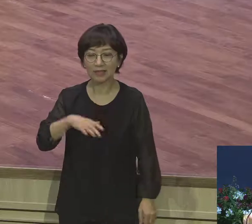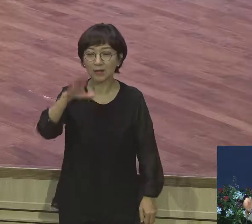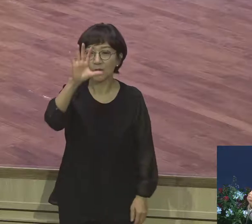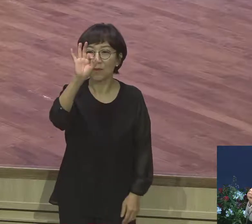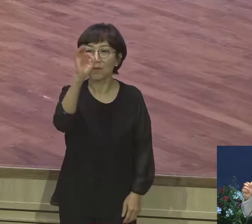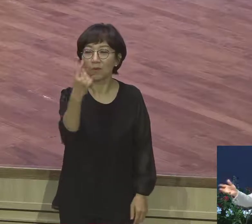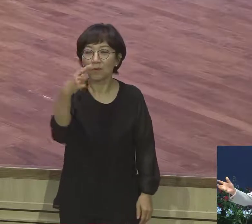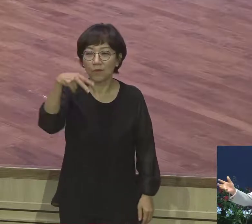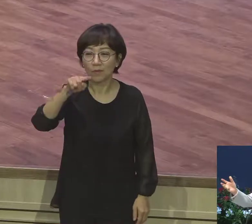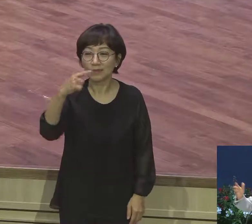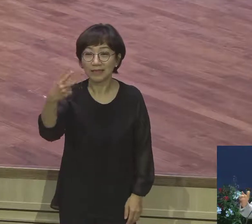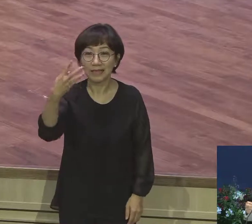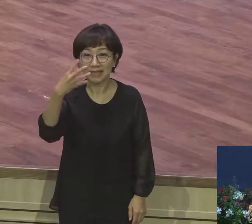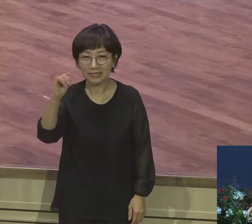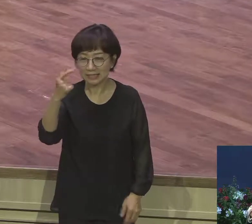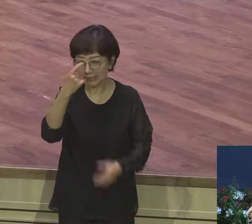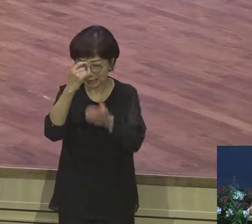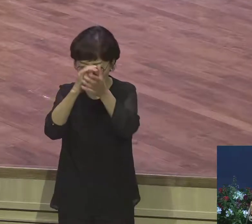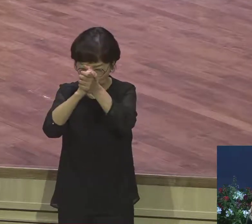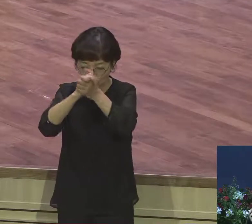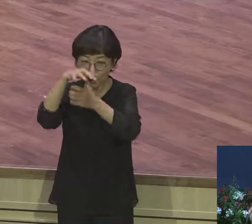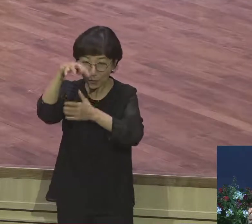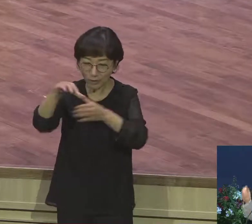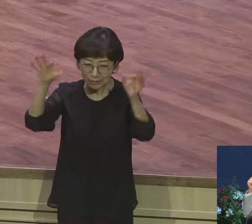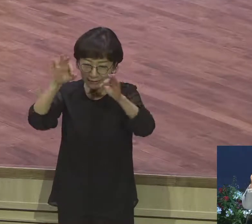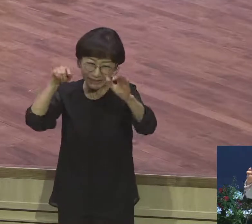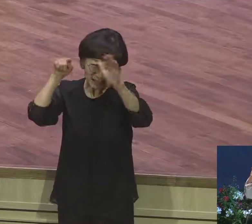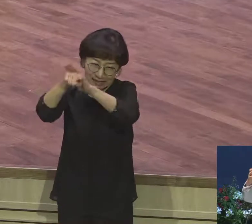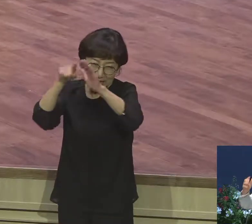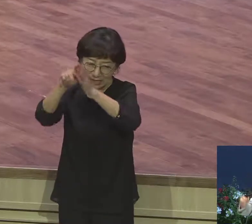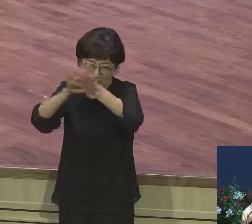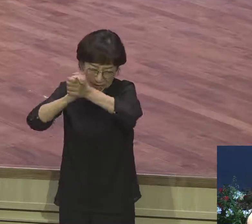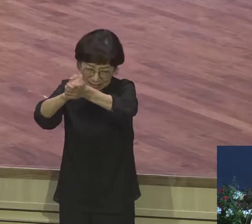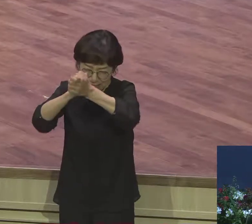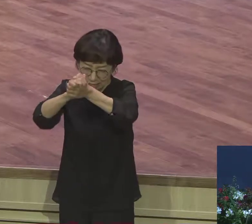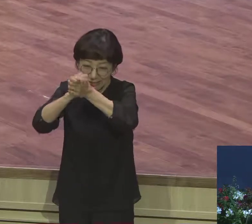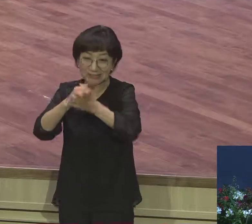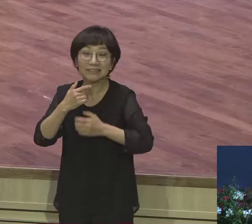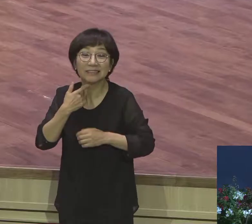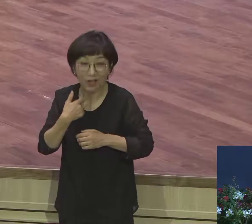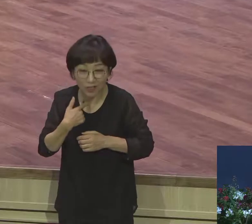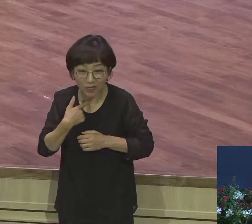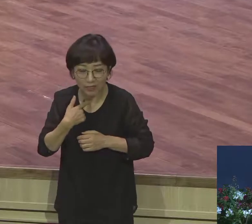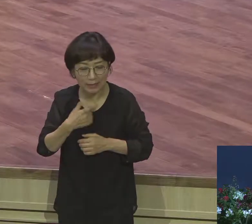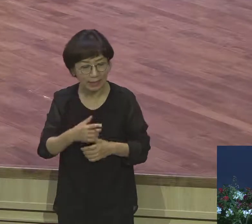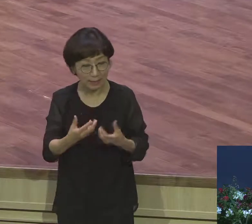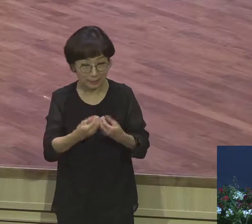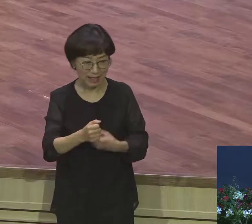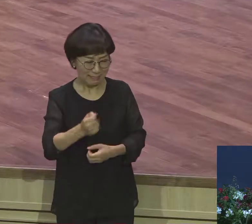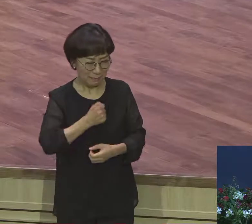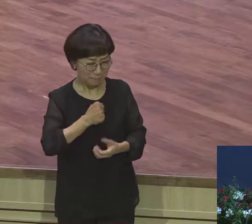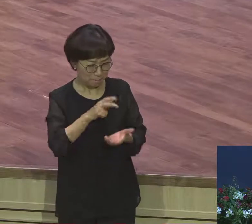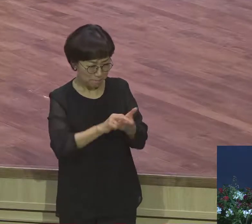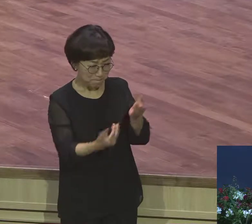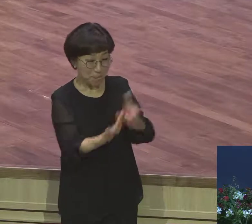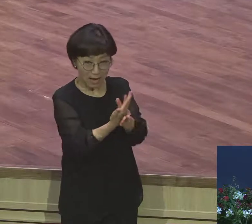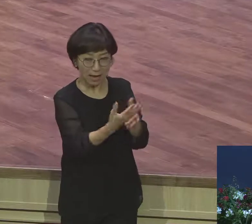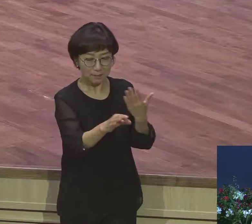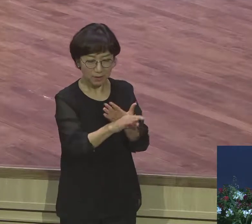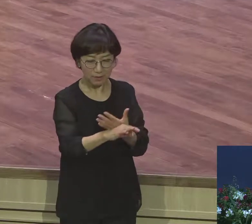하다가 목회하면서도 조금만 답답하면 그냥 오살리카 가지고 그냥 기독굴에 다 한 대 아무도 안 갔어요 기독굴을 그냥 들어가서